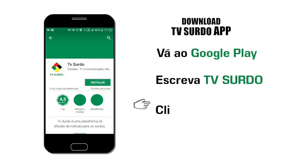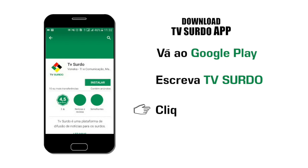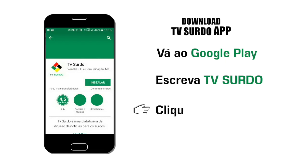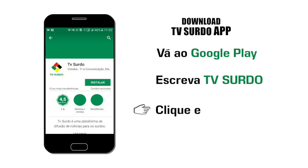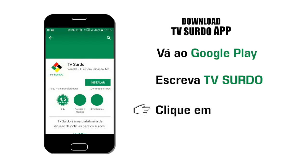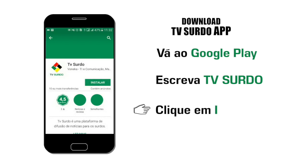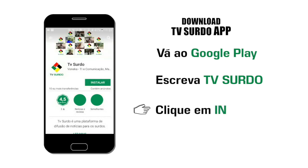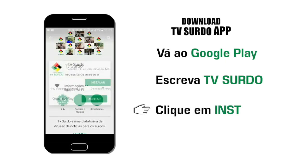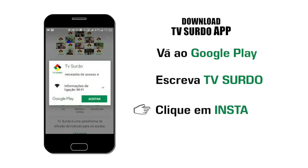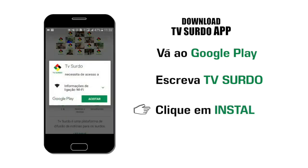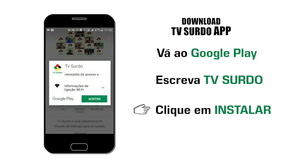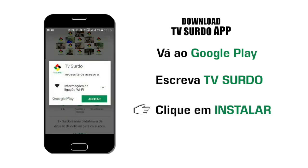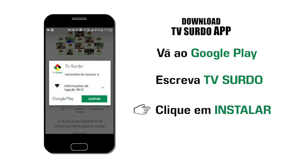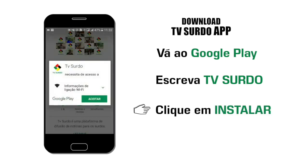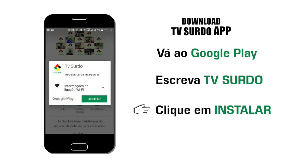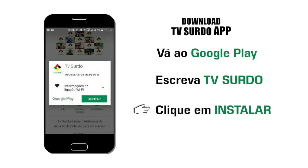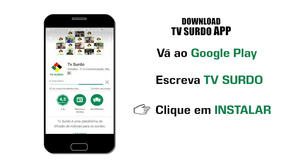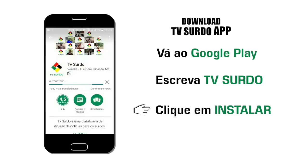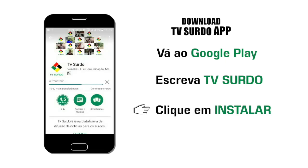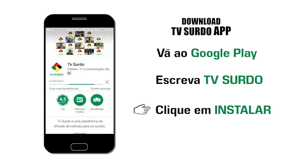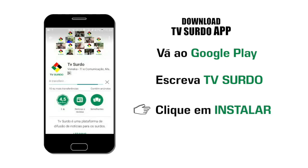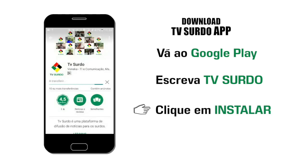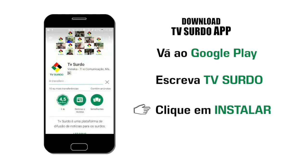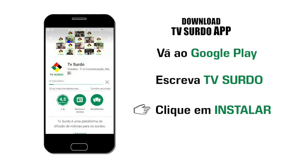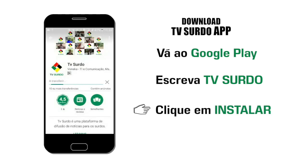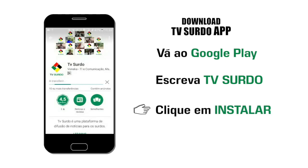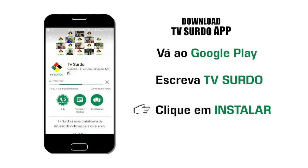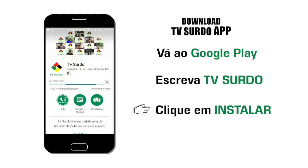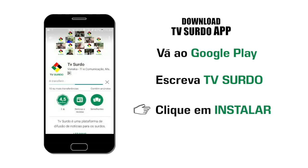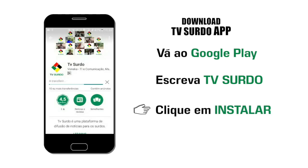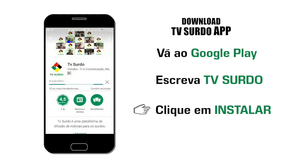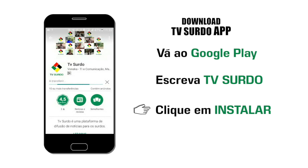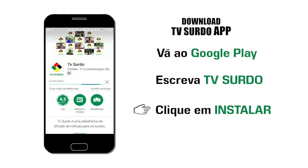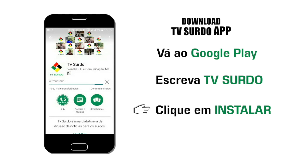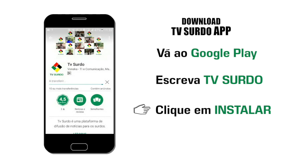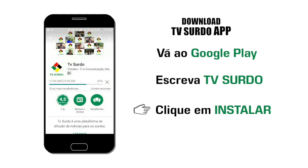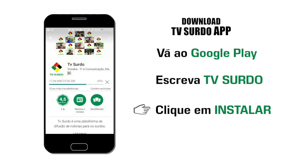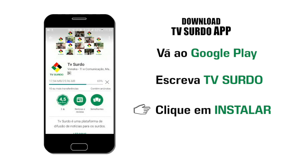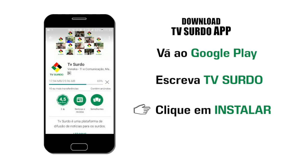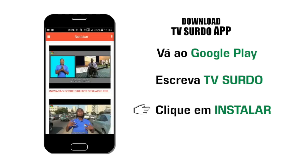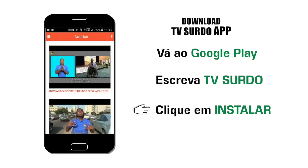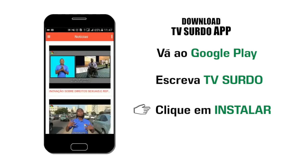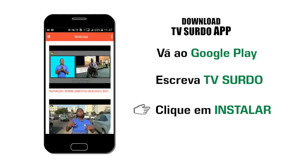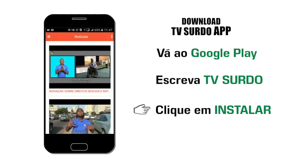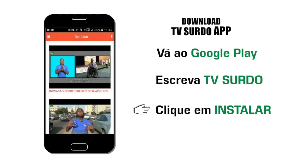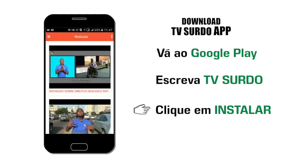Clique no ícone com o emblema da TV Surdo e de seguida instale. E já está.